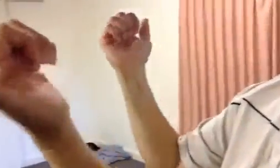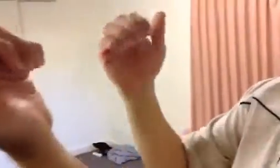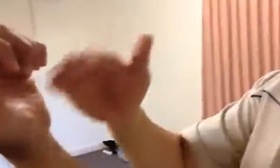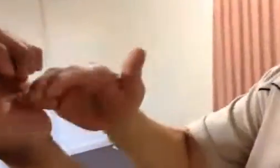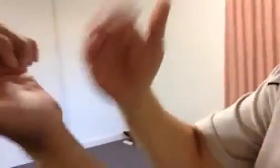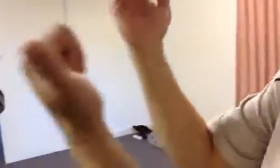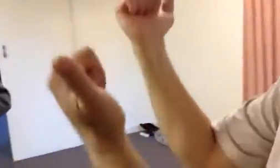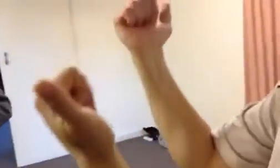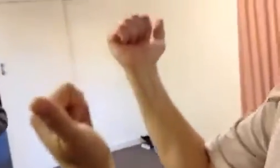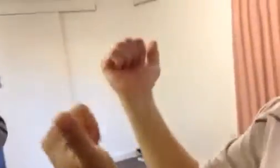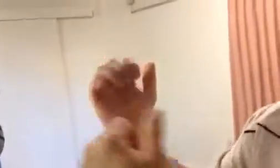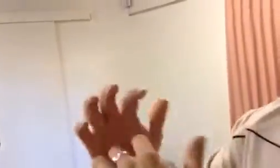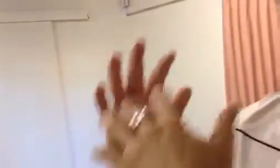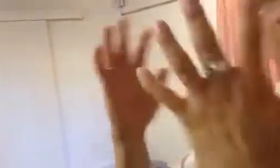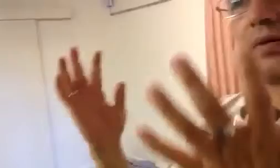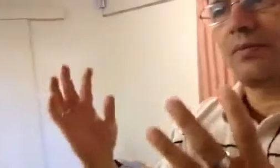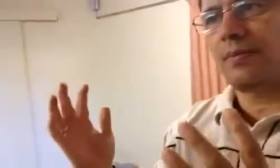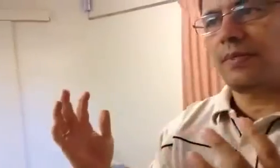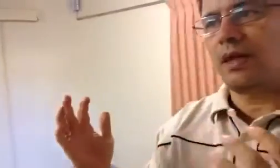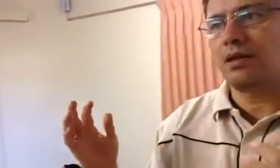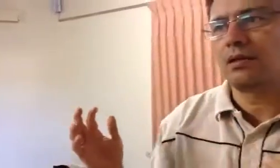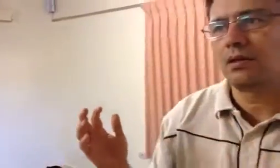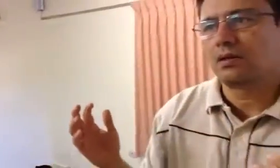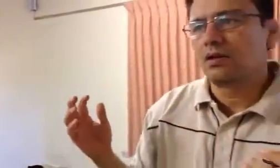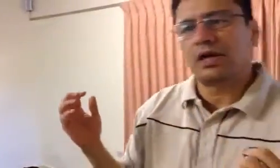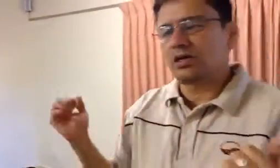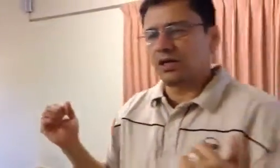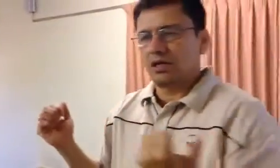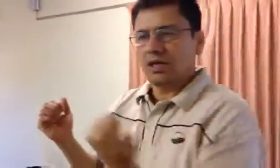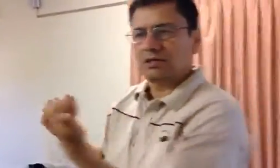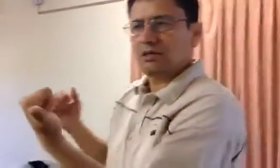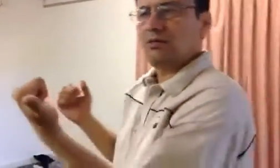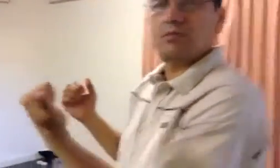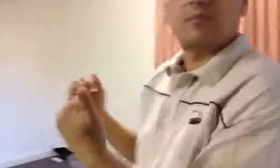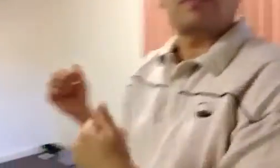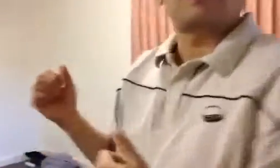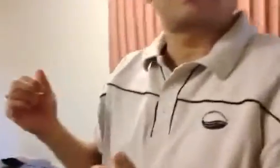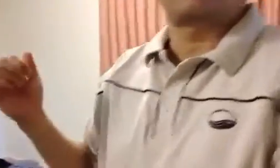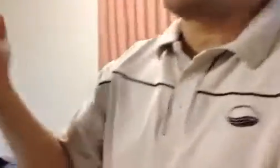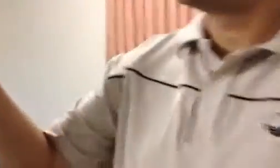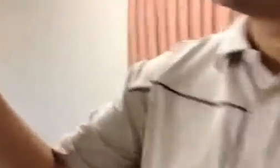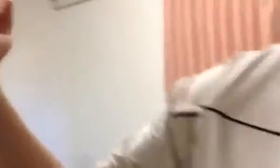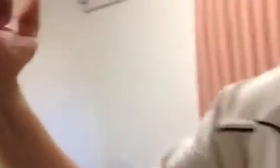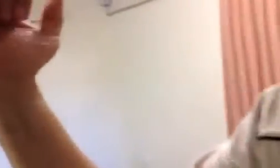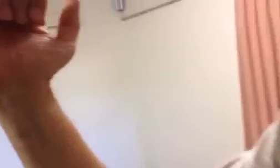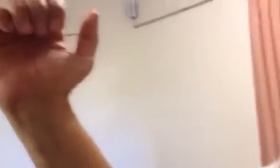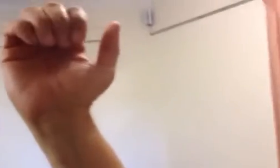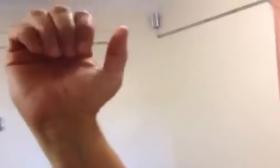दस बार इसमें, दस बार इसमें एक सब कर सकते हैं तो दर्द दुबारा एक बार कहां पर प्रेशर होना चाहिए आपके